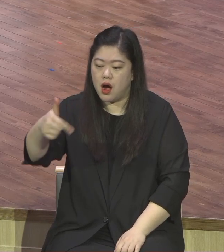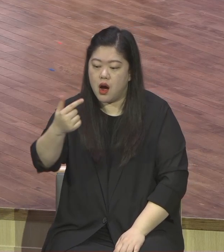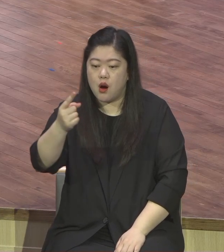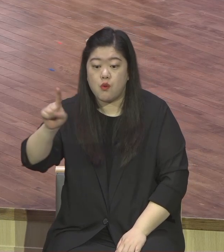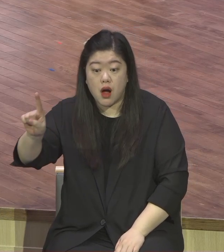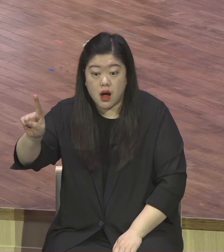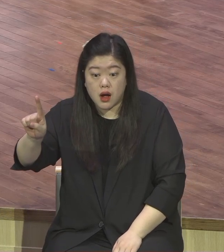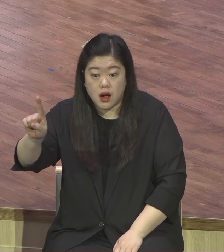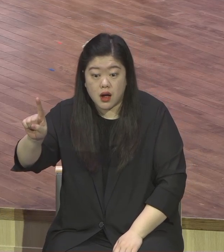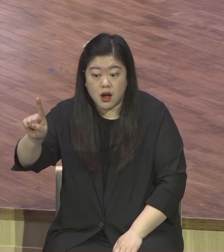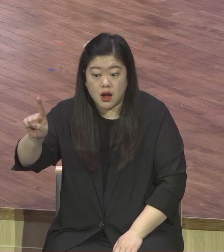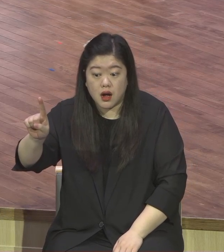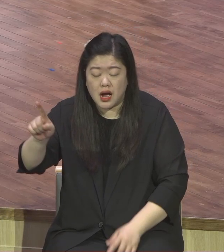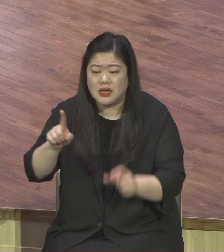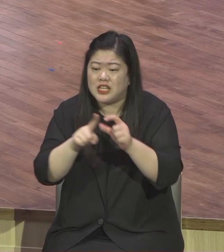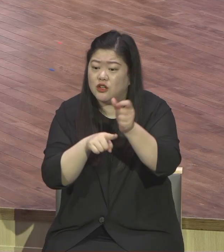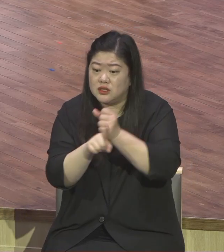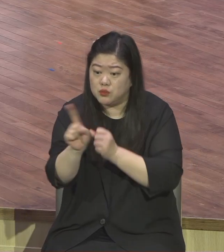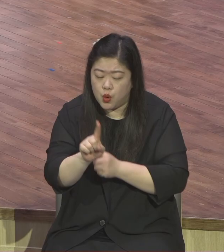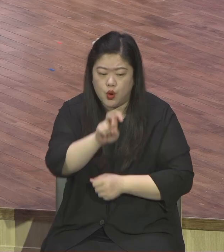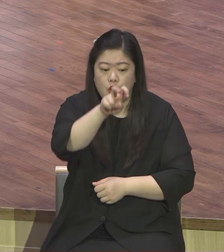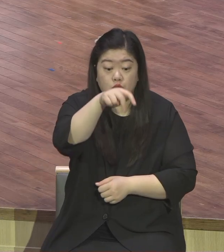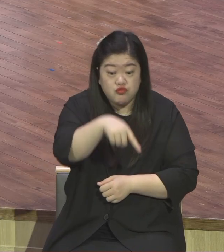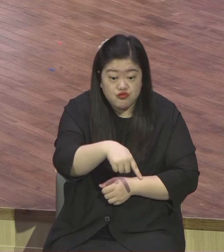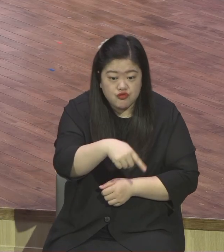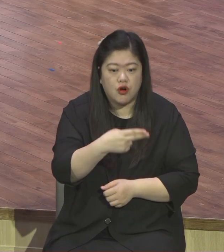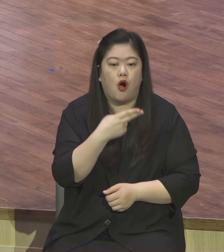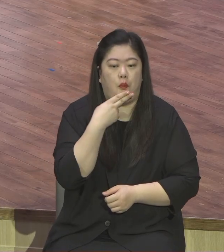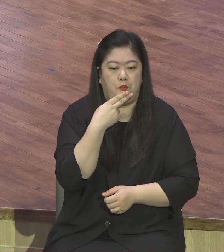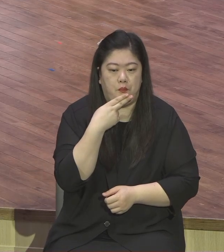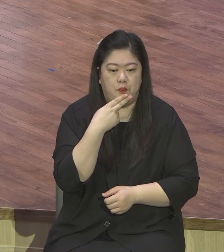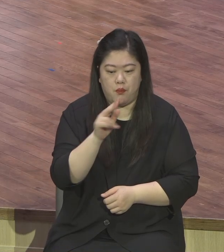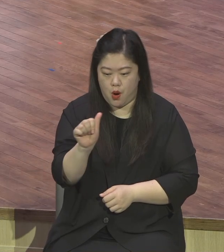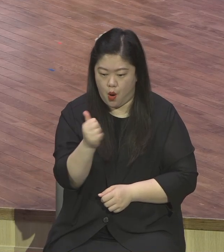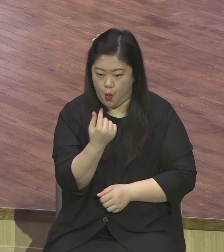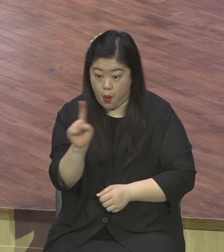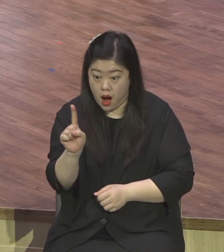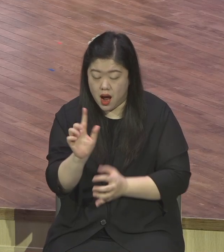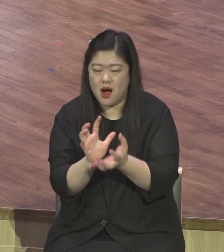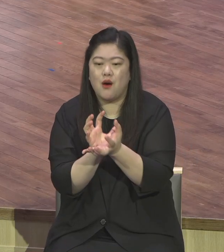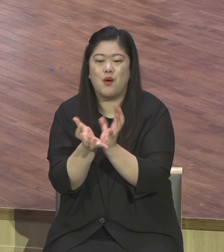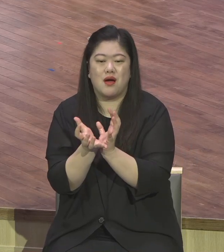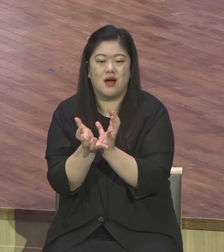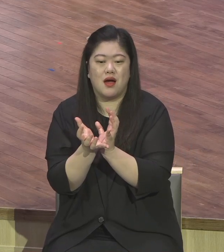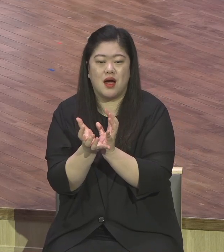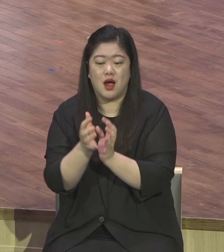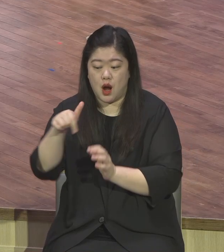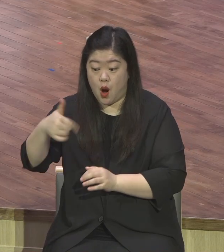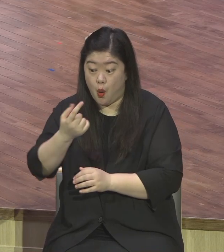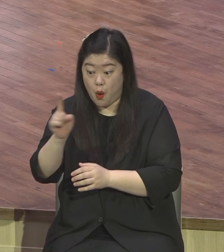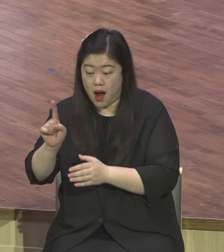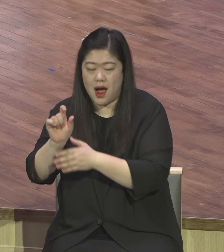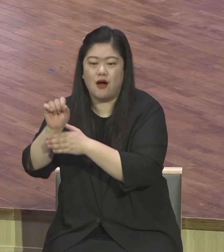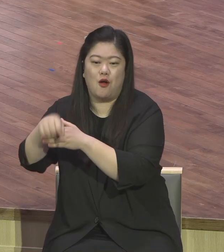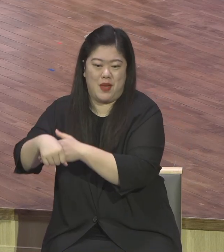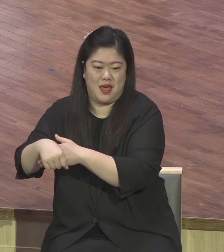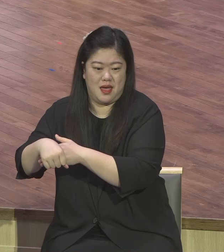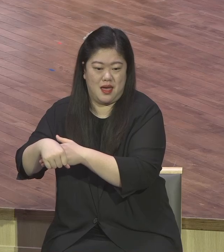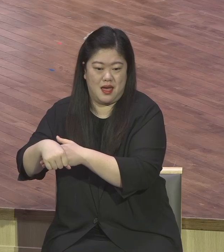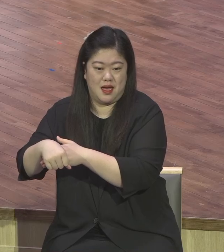무화과나무라 실상은요 꽃이 너무 작아서 열매 안에 있어요 꽃이